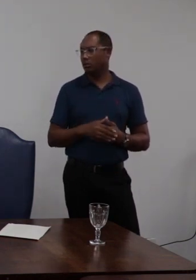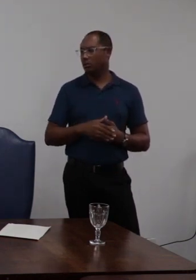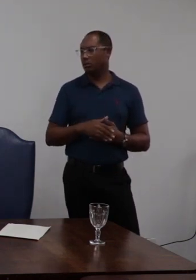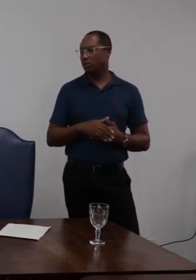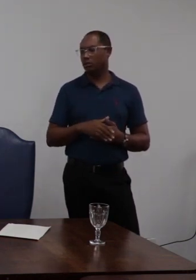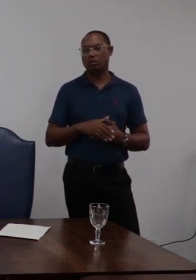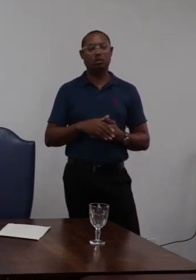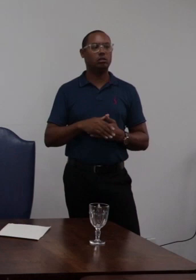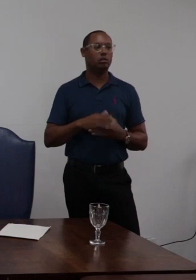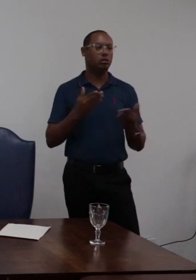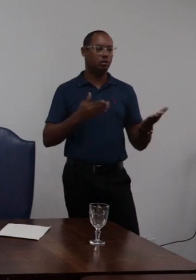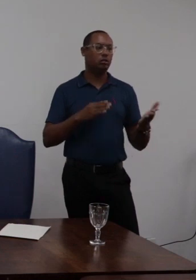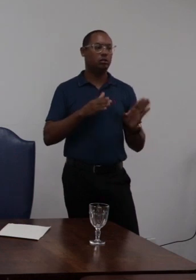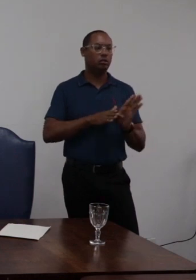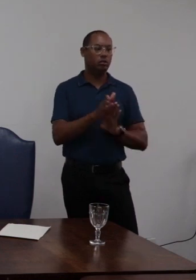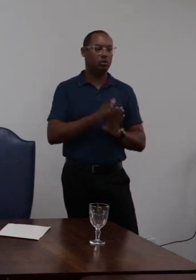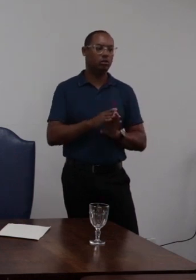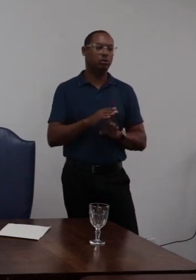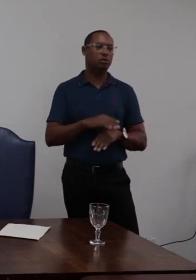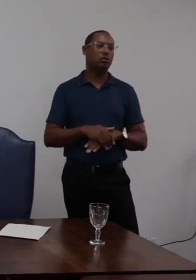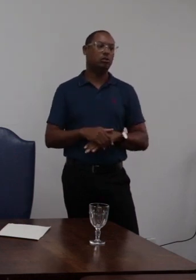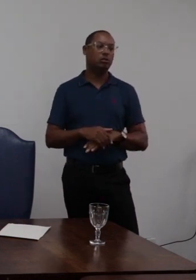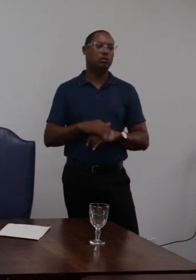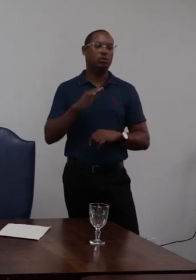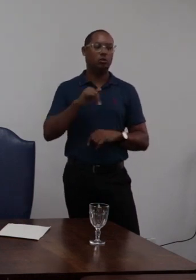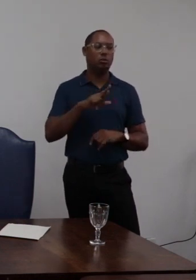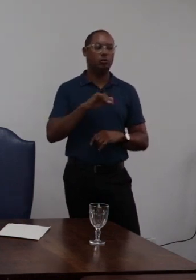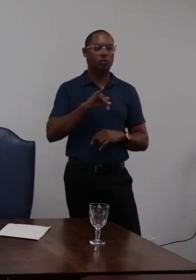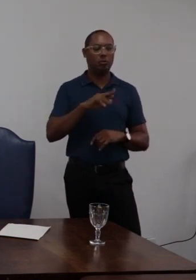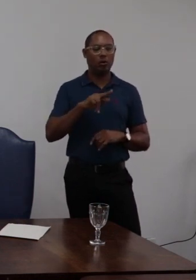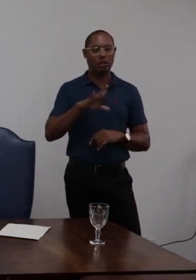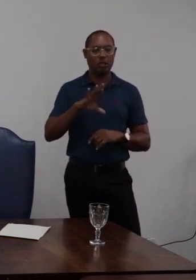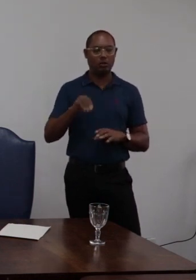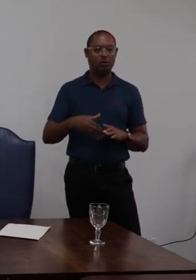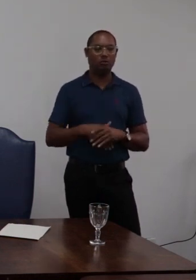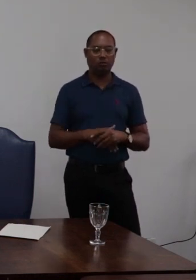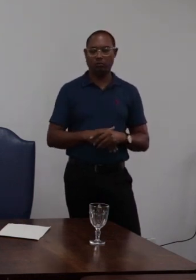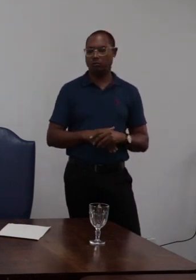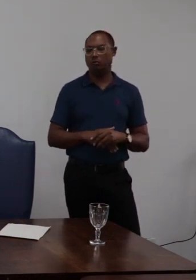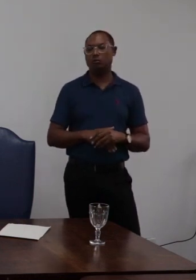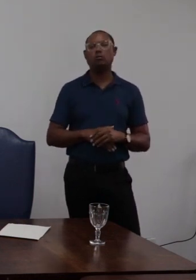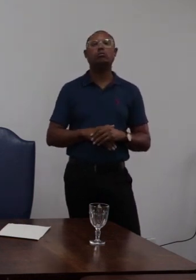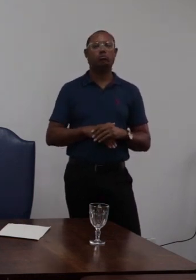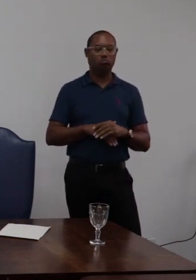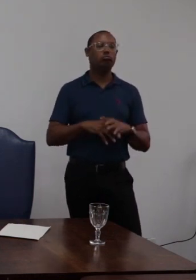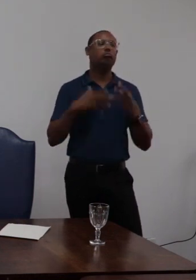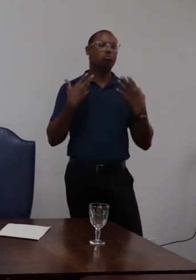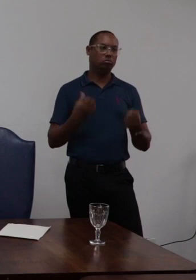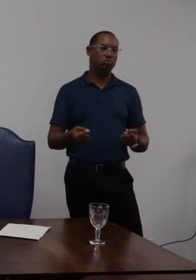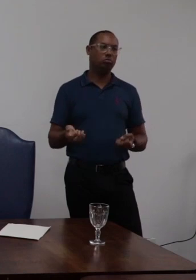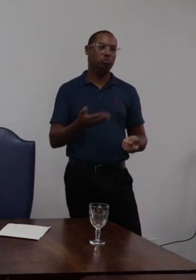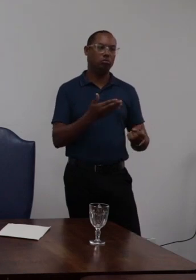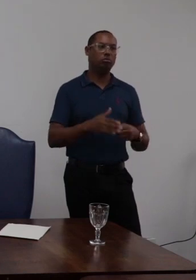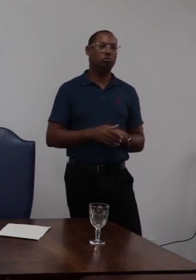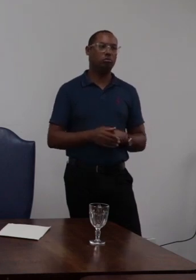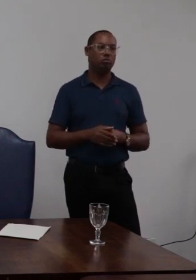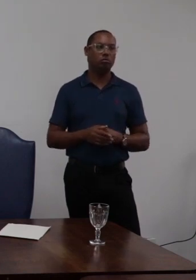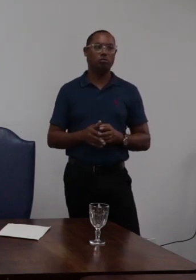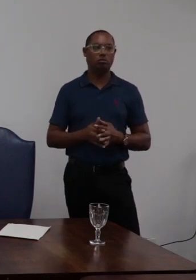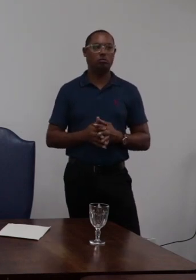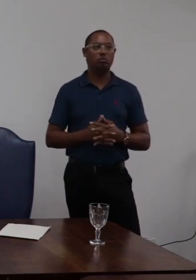pelo parecer do conselheiro lido nessa sessão do conselheiro do professor Maurício então que eles sejam favoráveis a essa primeira